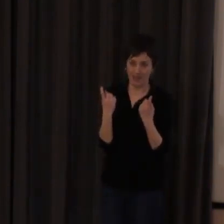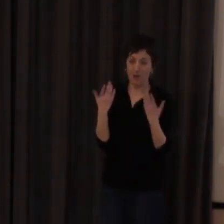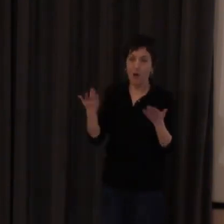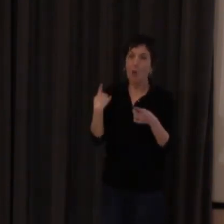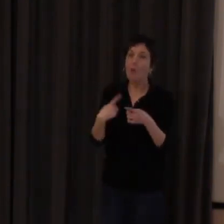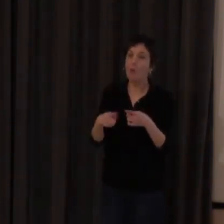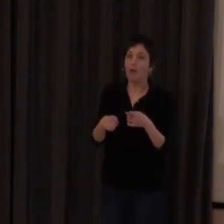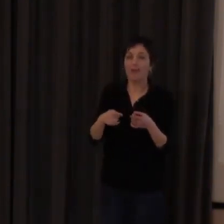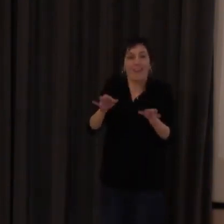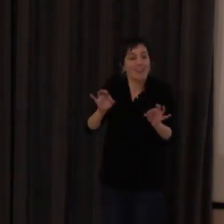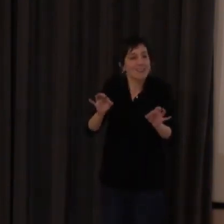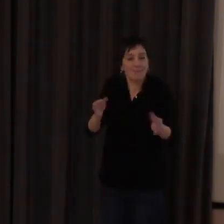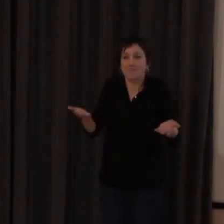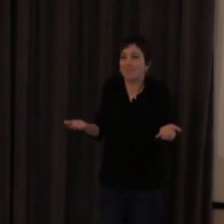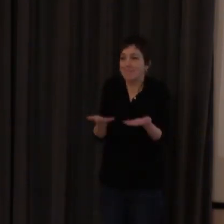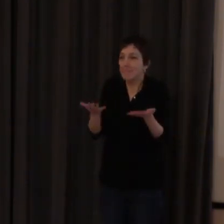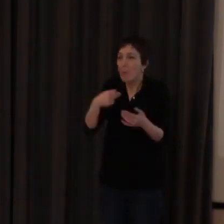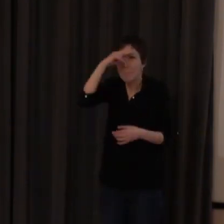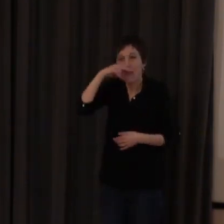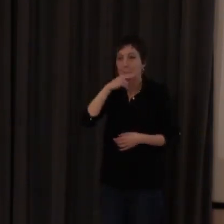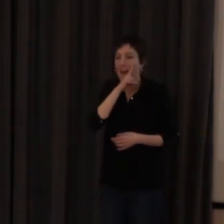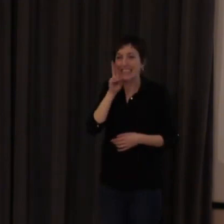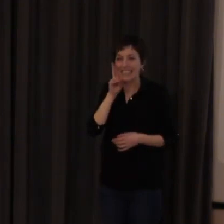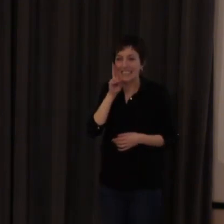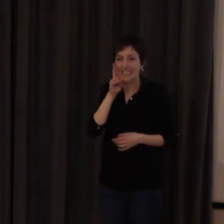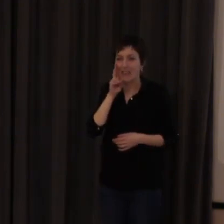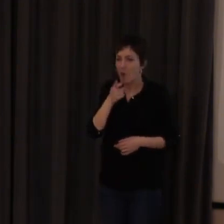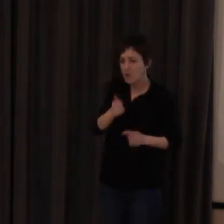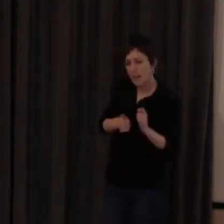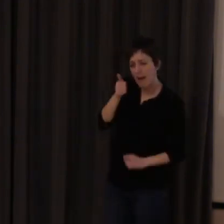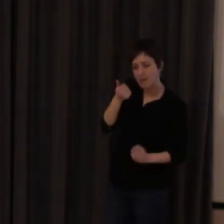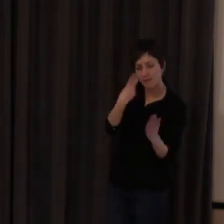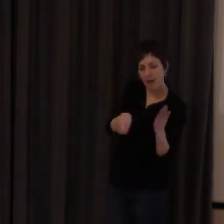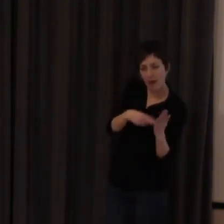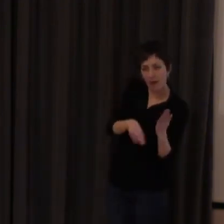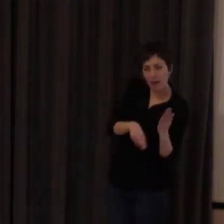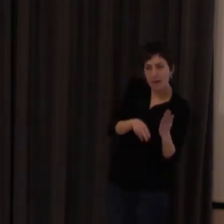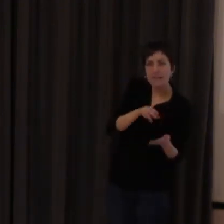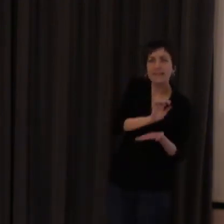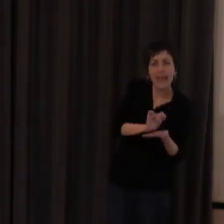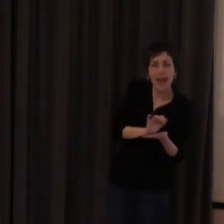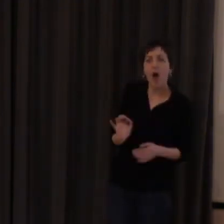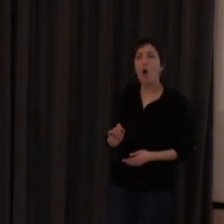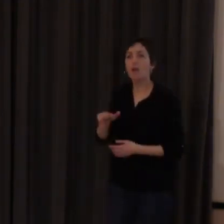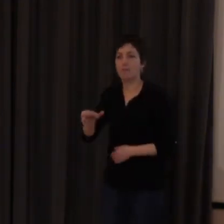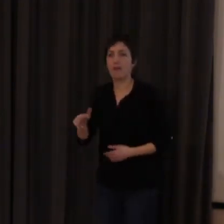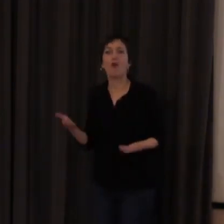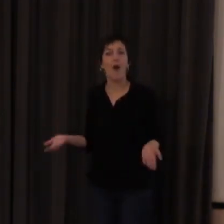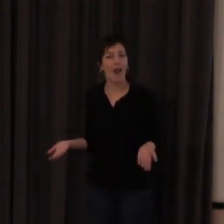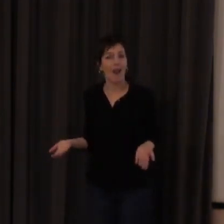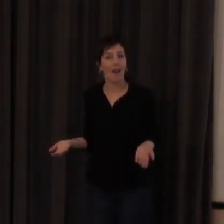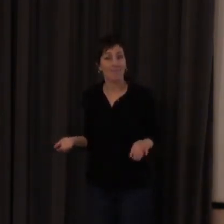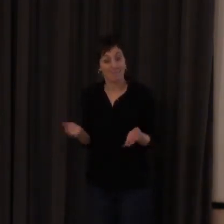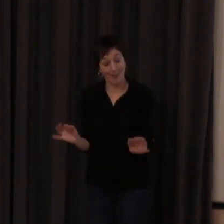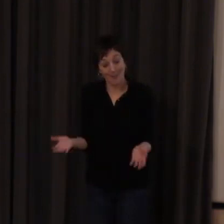no nos vamos a engañar que padre va a preferir que su hijo lea un libro en SEA que en español antes que otro